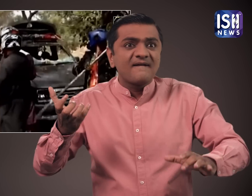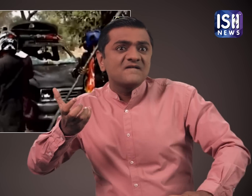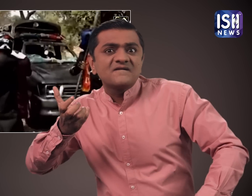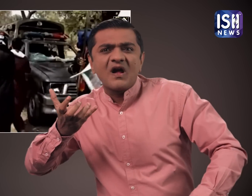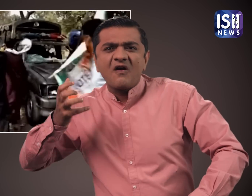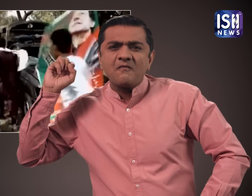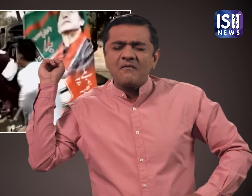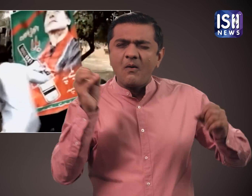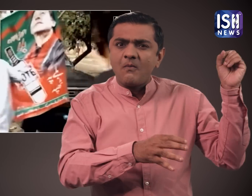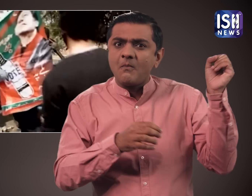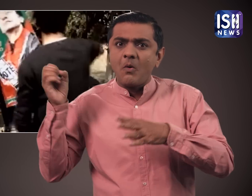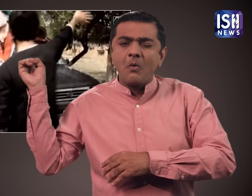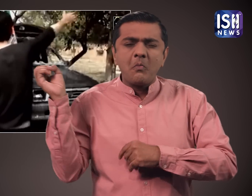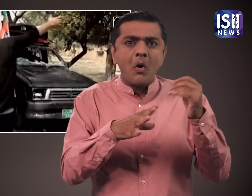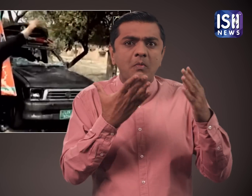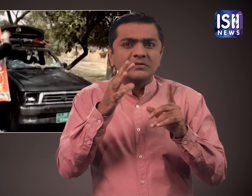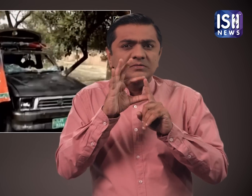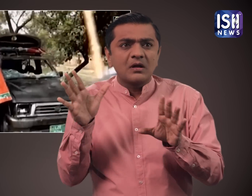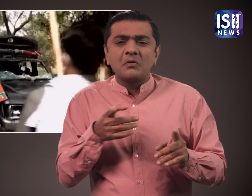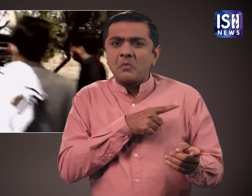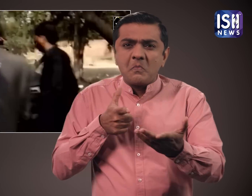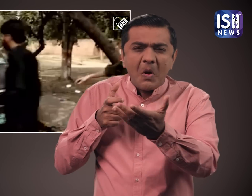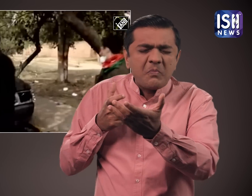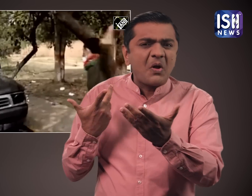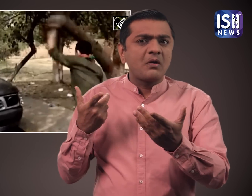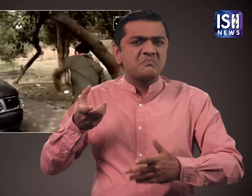उनके घर के बाहर पुलिस और खान के समर्थोकों के बीच हिंसक जड़पे हुई